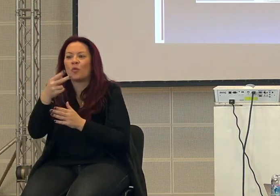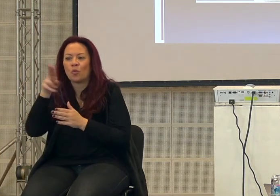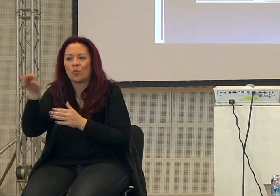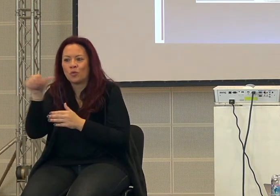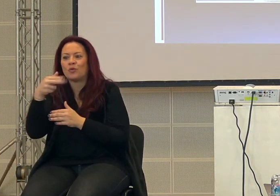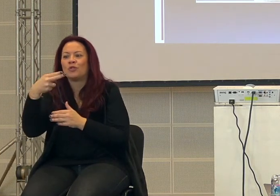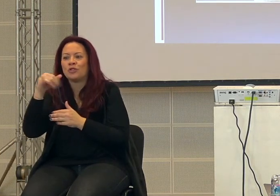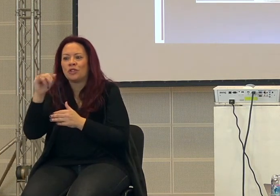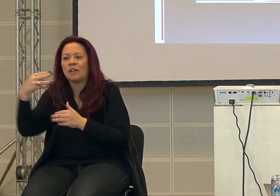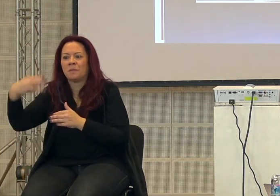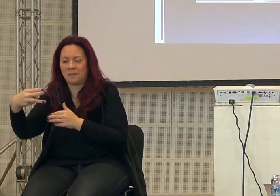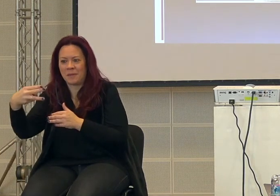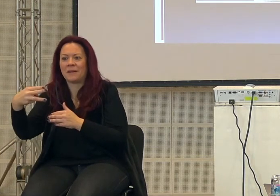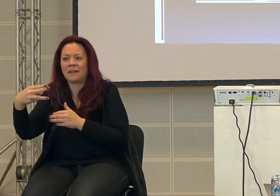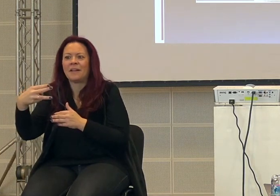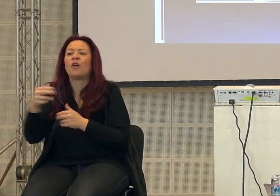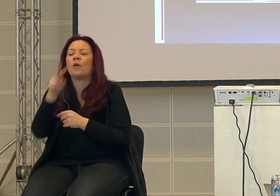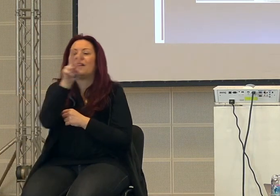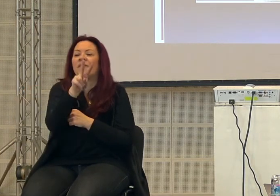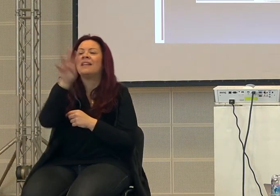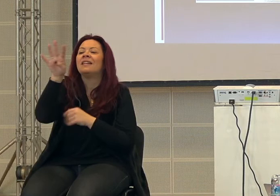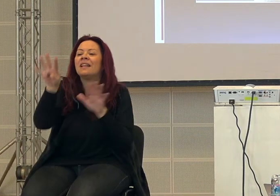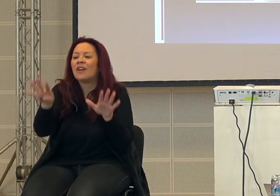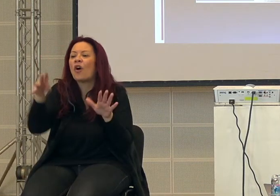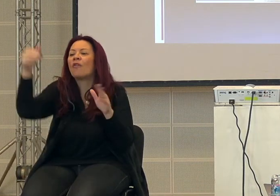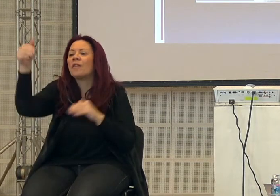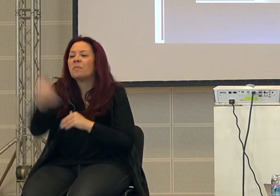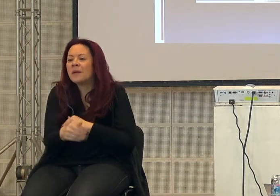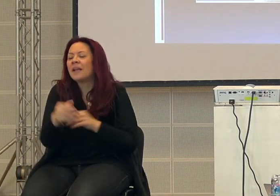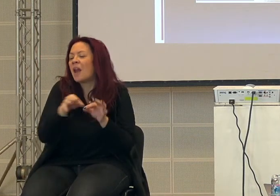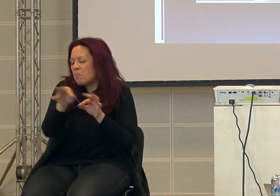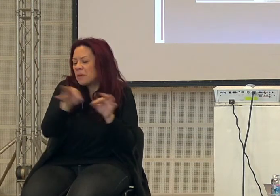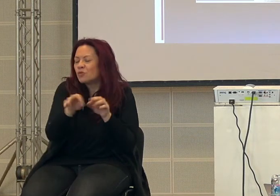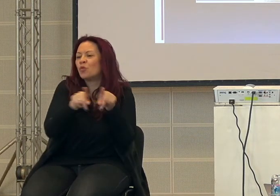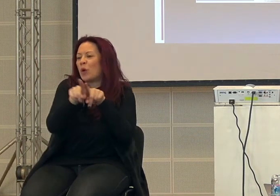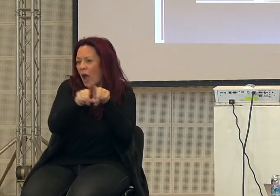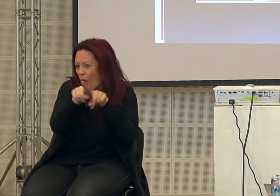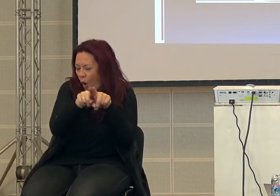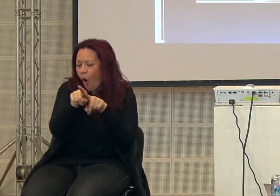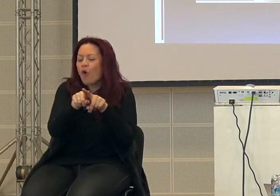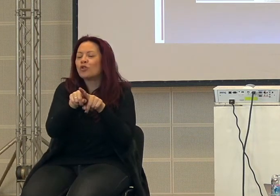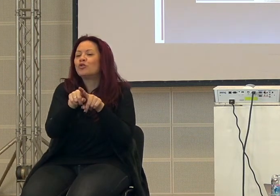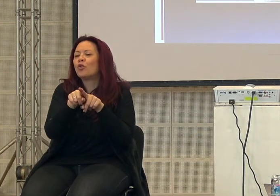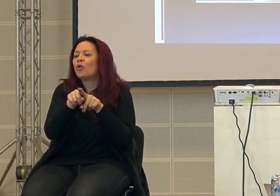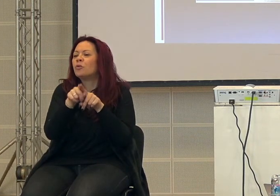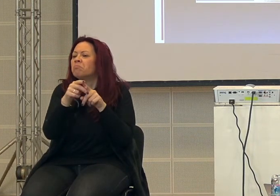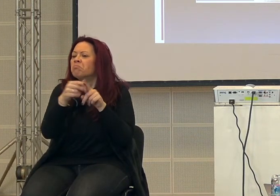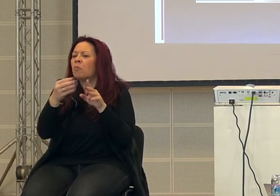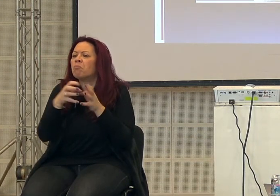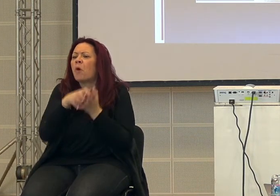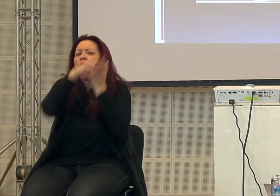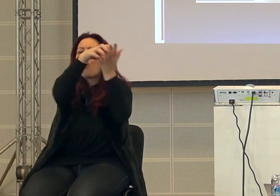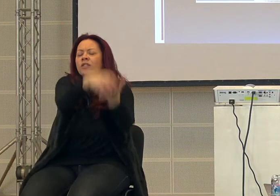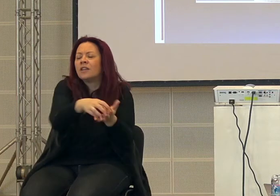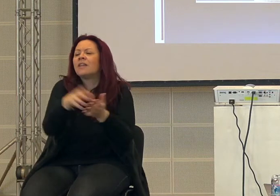diceva che 29.000 si chiamavano sì la misura di orzo erano state consegnate o